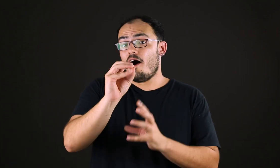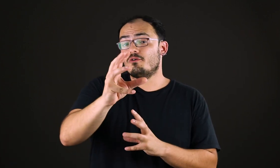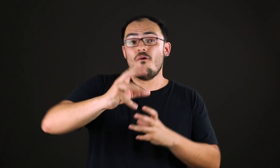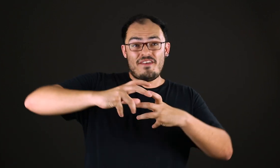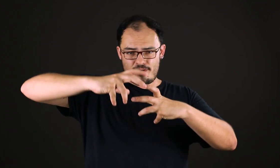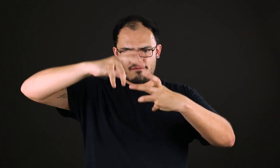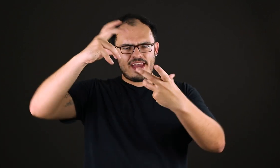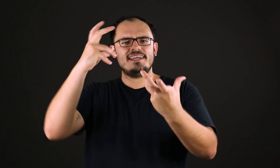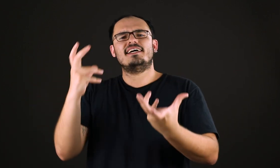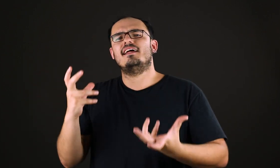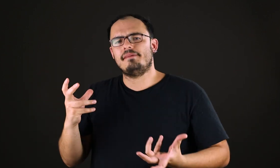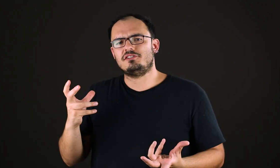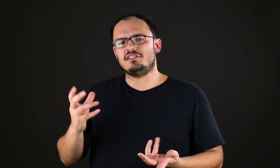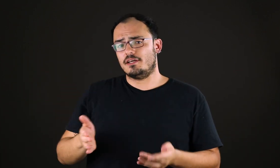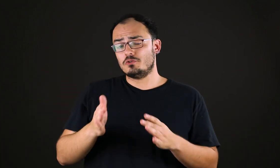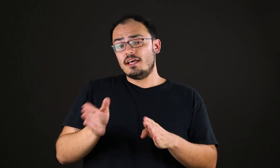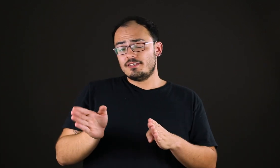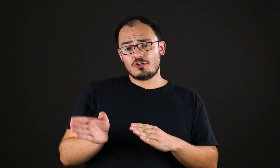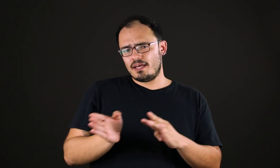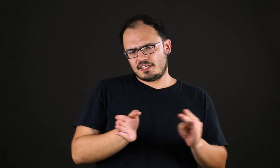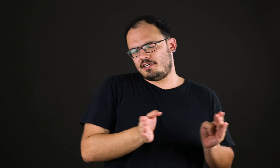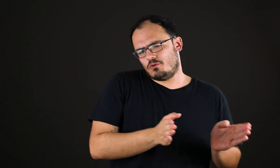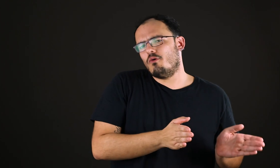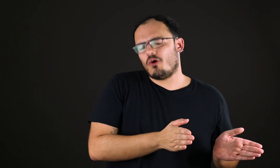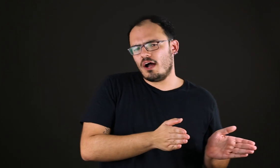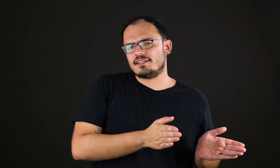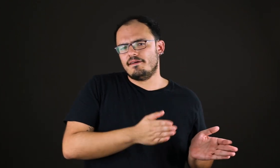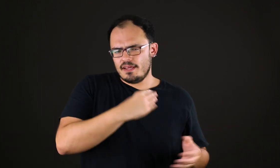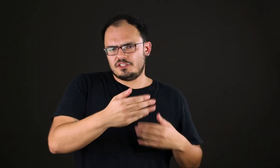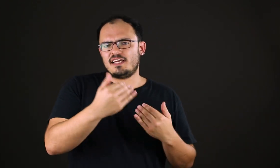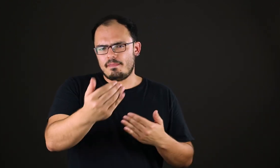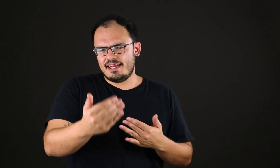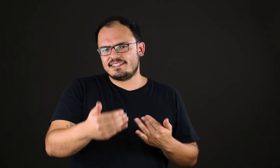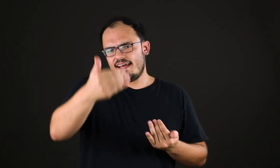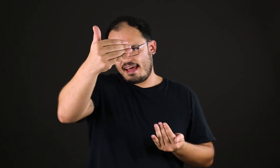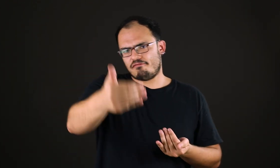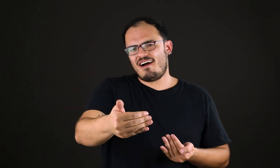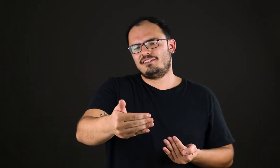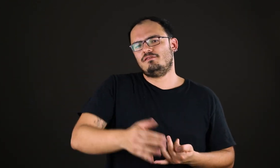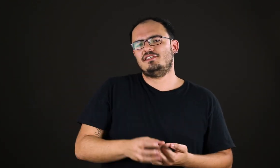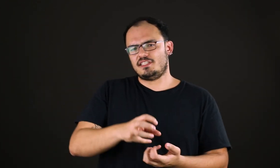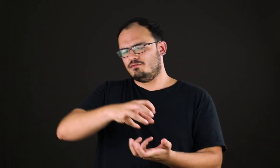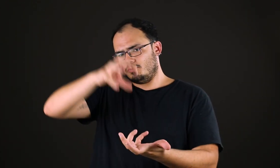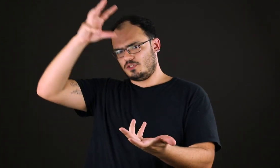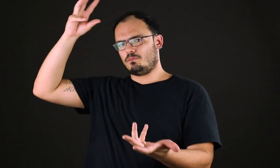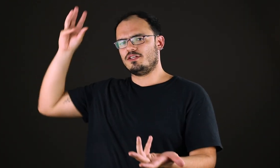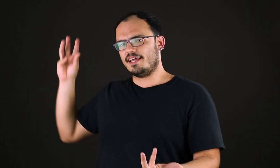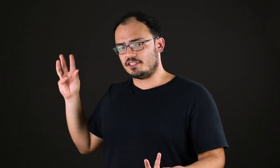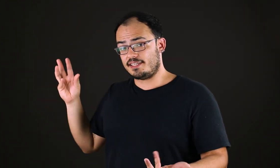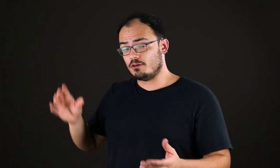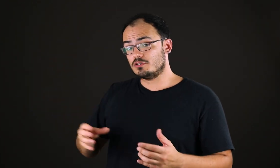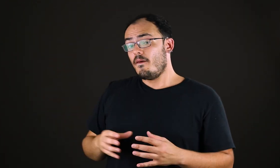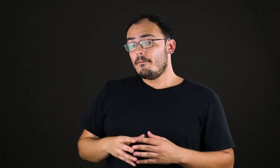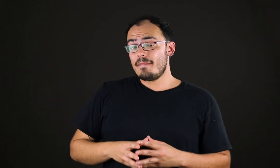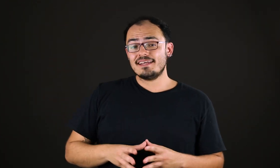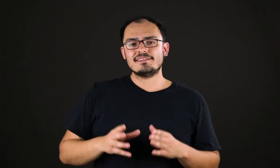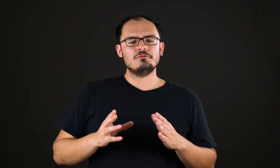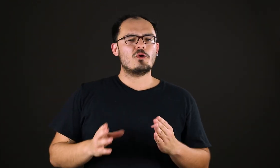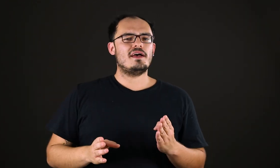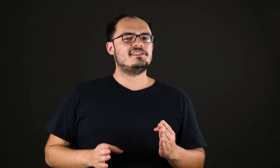algo que vem exatamente de Deus. São Tomás de Aquino concorda de que a beleza é a face visível desse poder de Deus, mas São Tomás